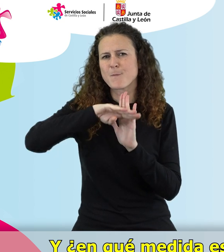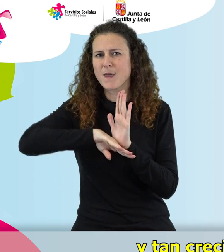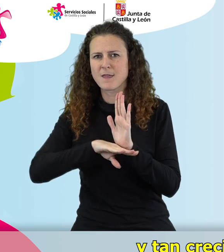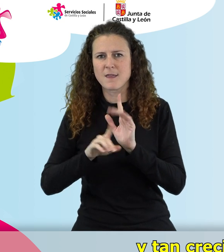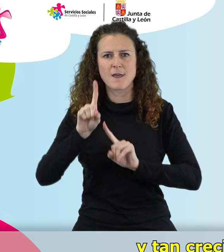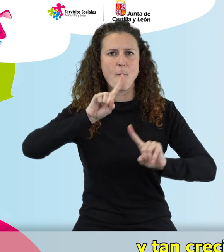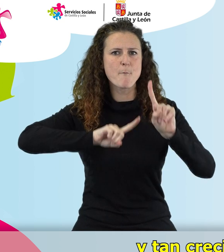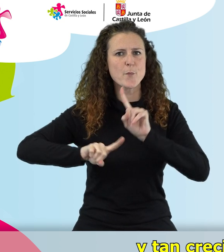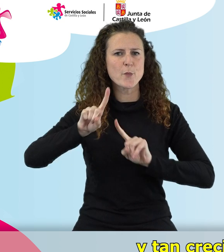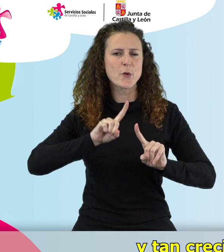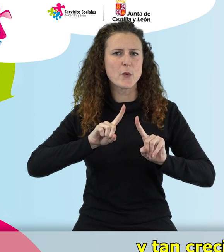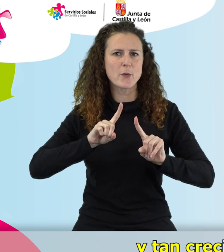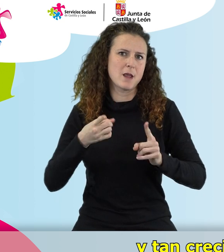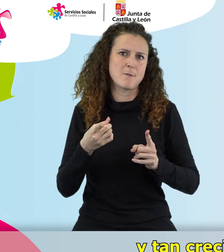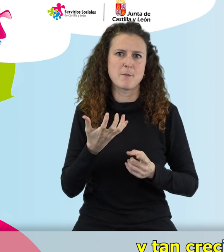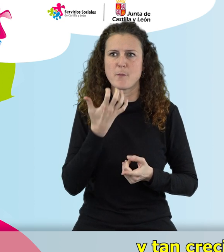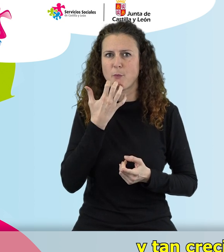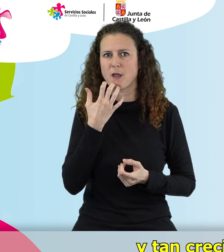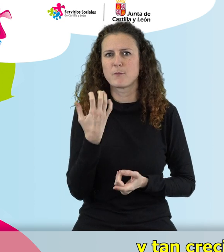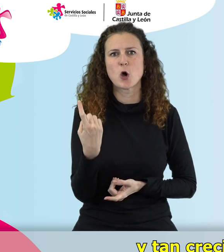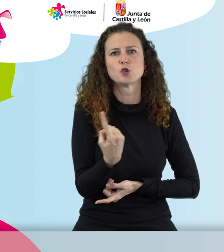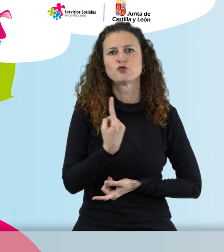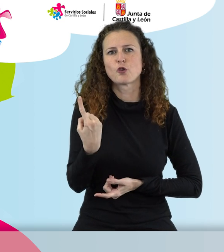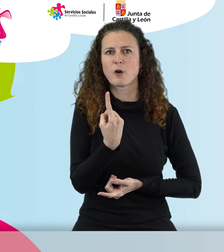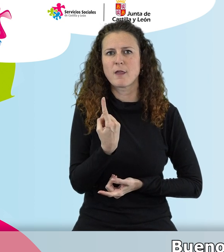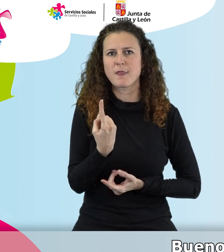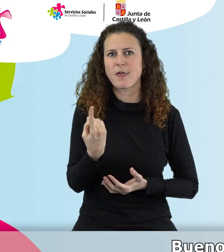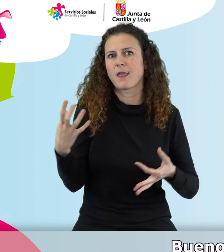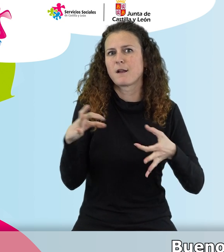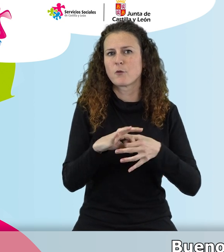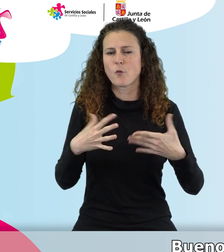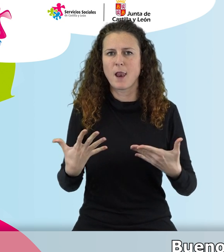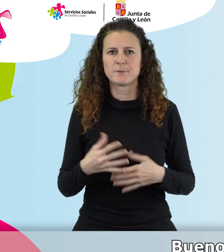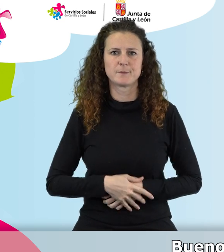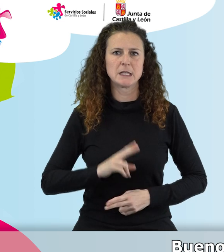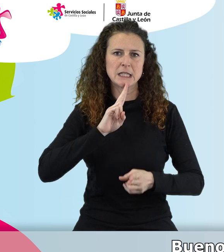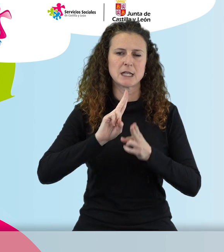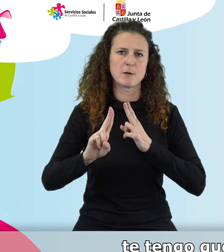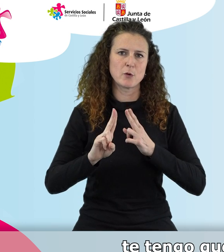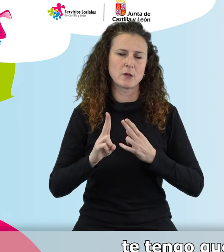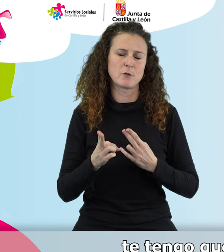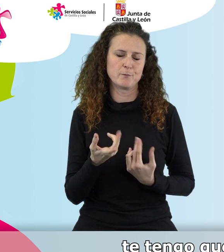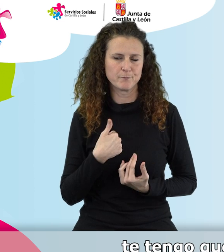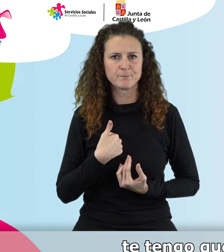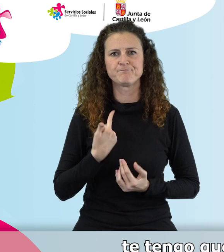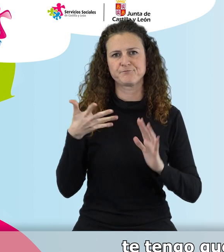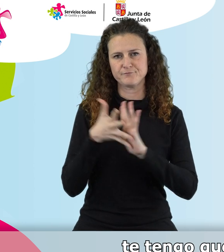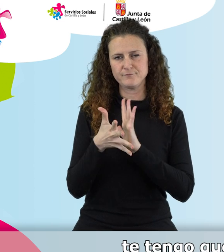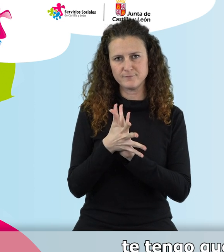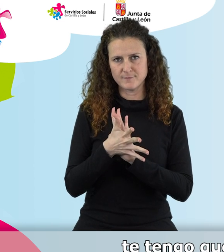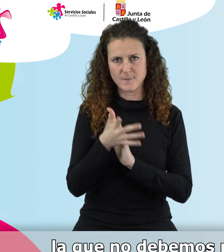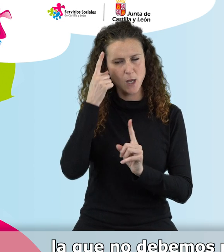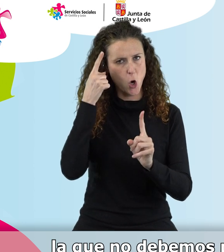extendido y tan creciente como es el de la soledad? Bueno, respondiendo a tu pregunta inicial te tengo que decir que la finalidad